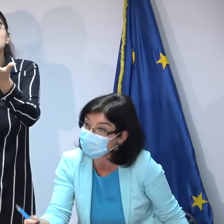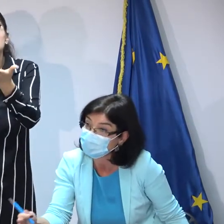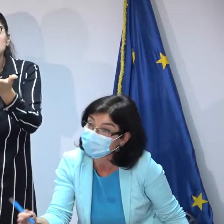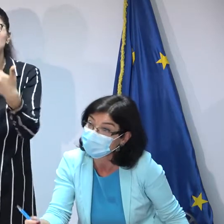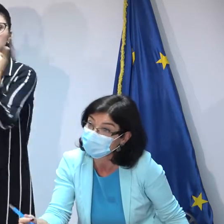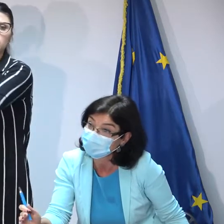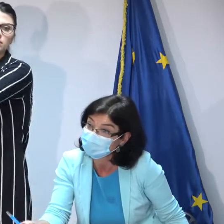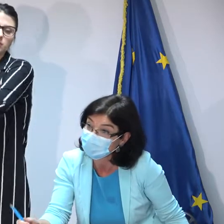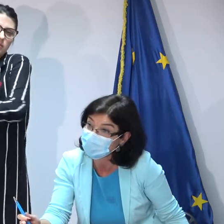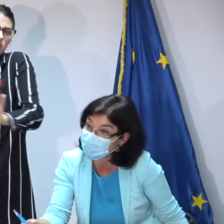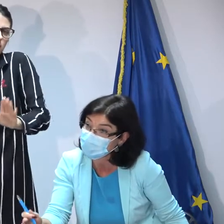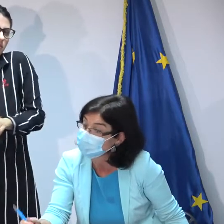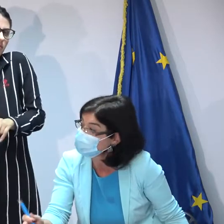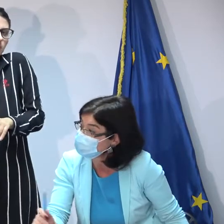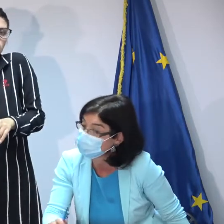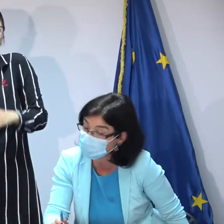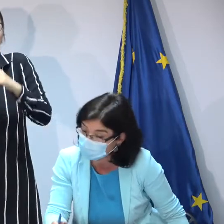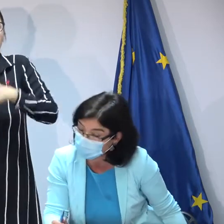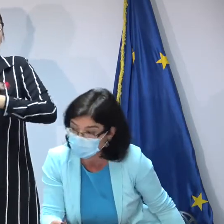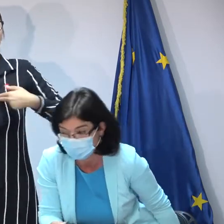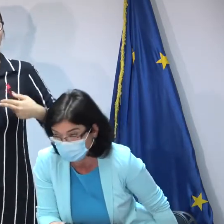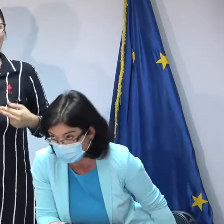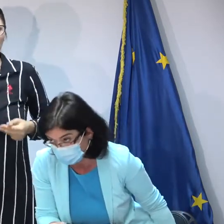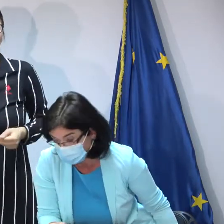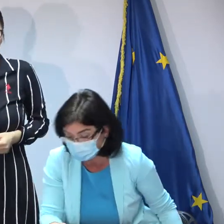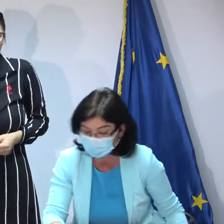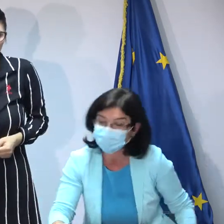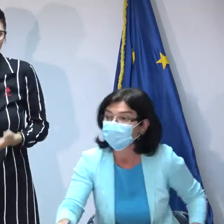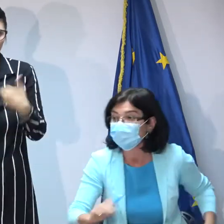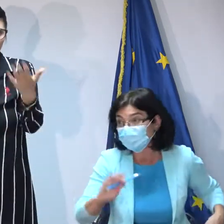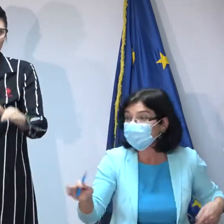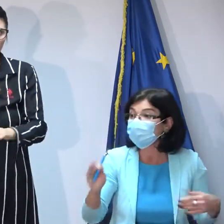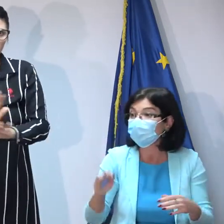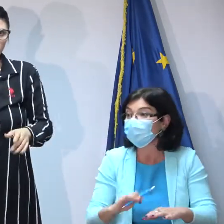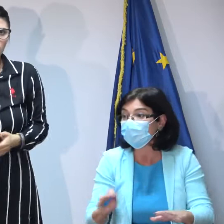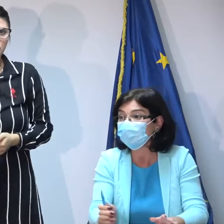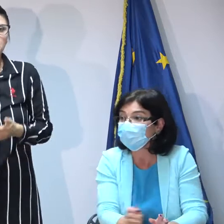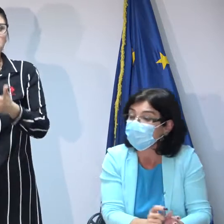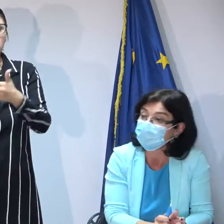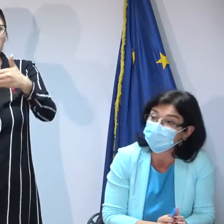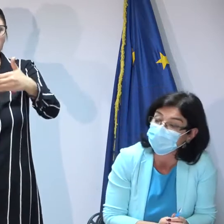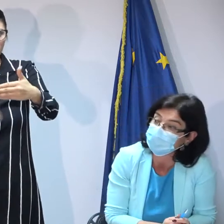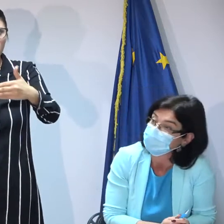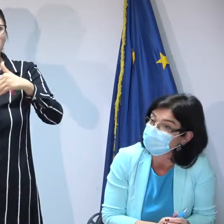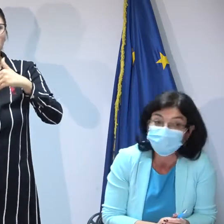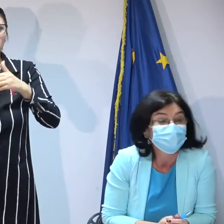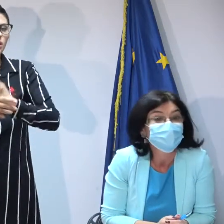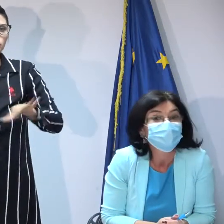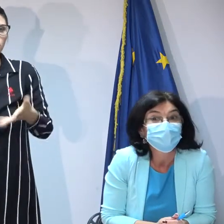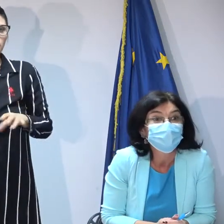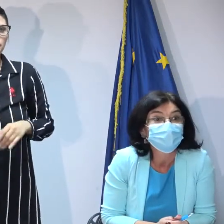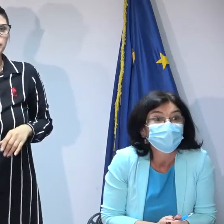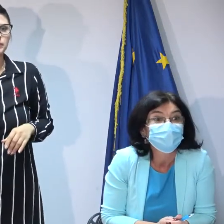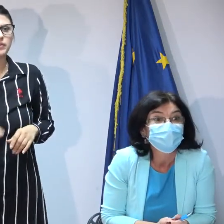încubințării în fața instanței își exprimă consimțământul la adopție din momentul ăla nu mai își pierd după care